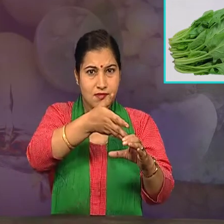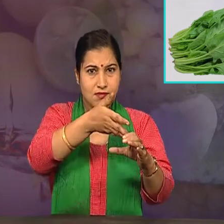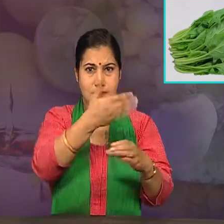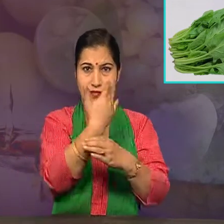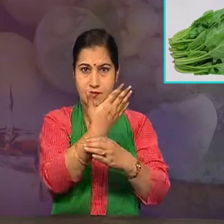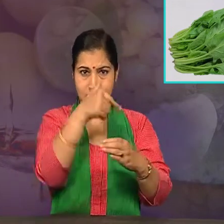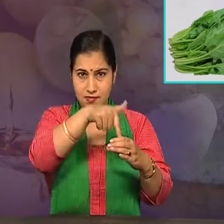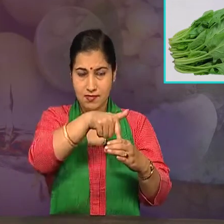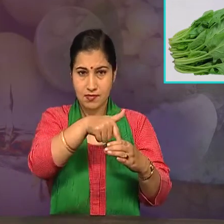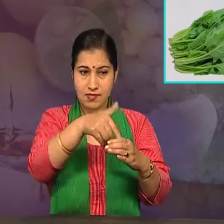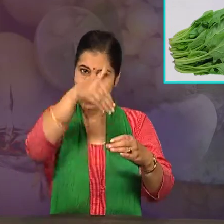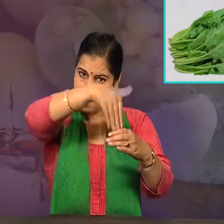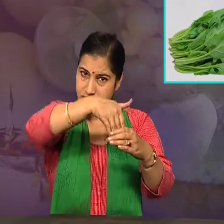क्या इसमें भी अमल होता है